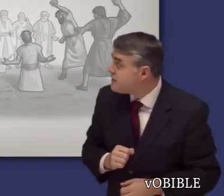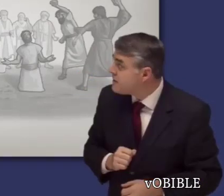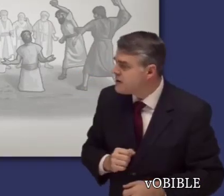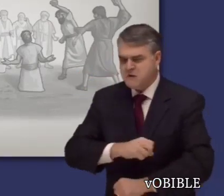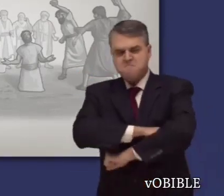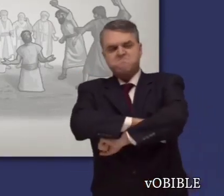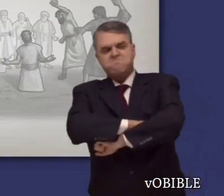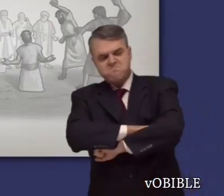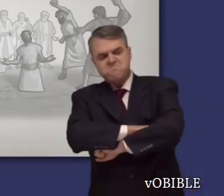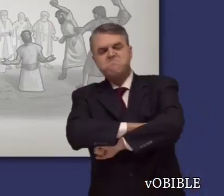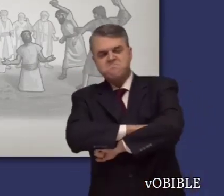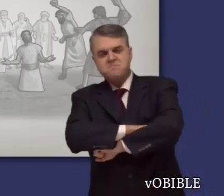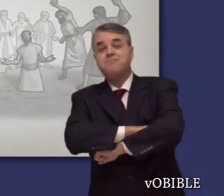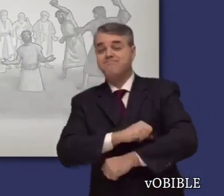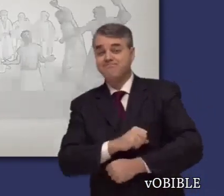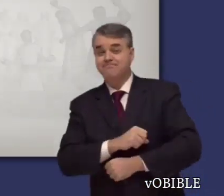ejecución y la apoya.